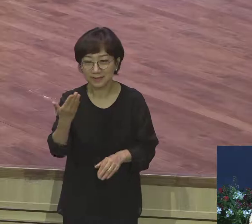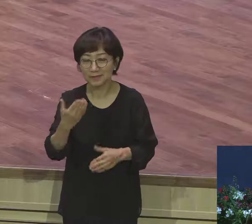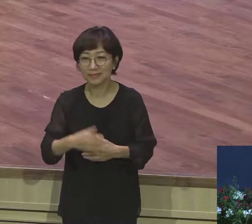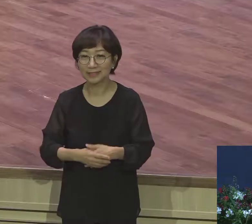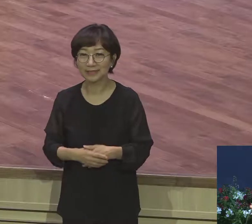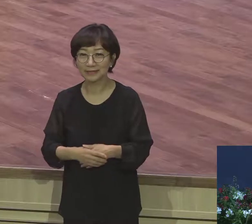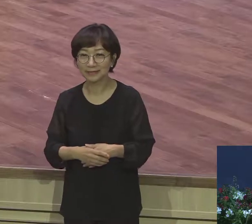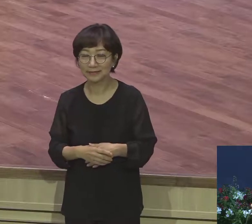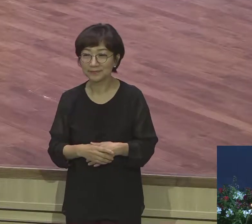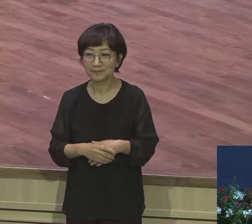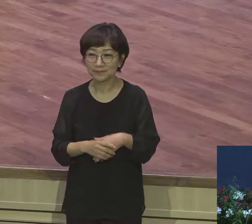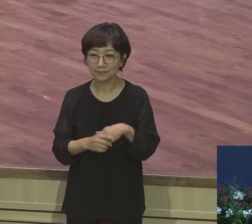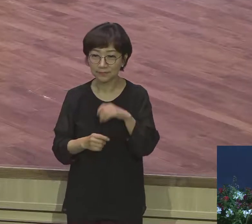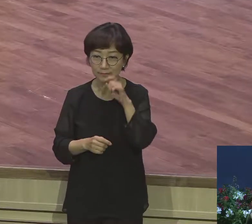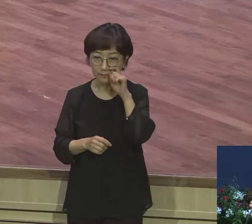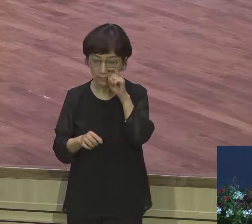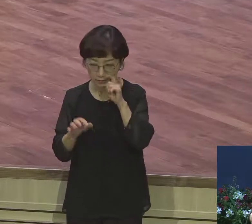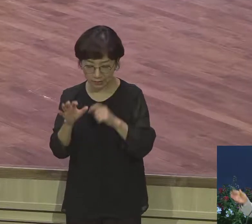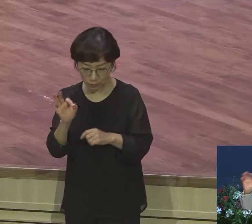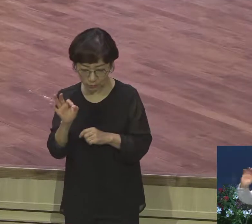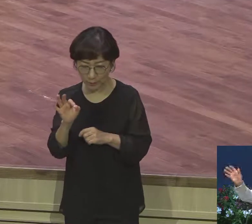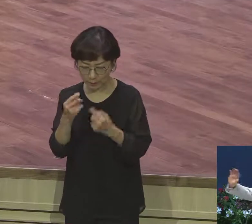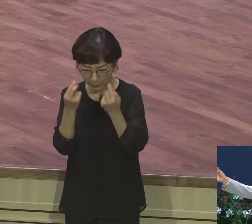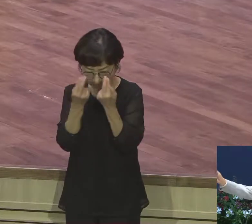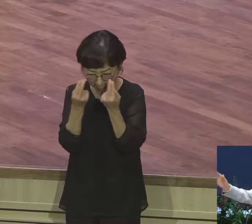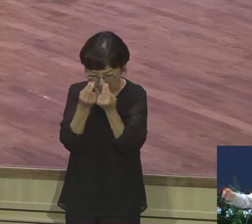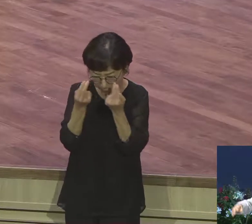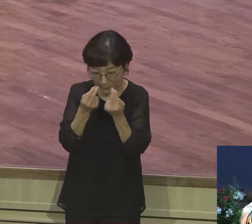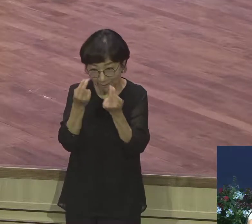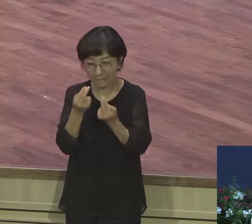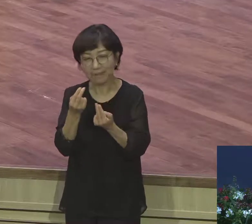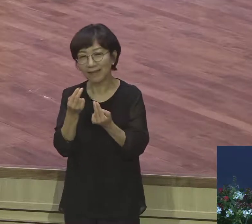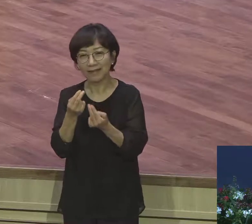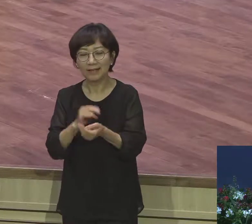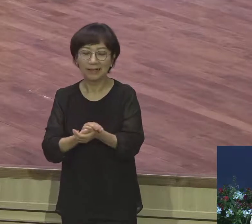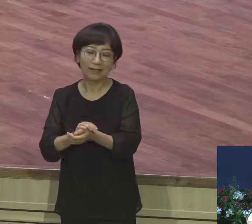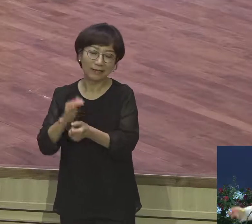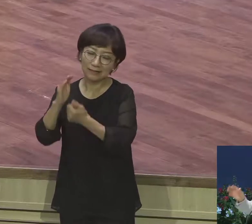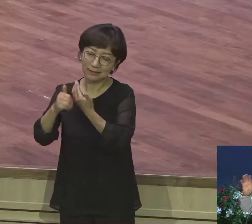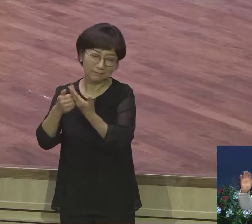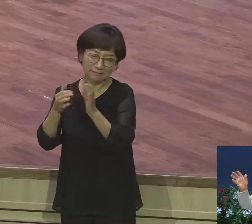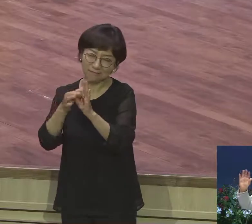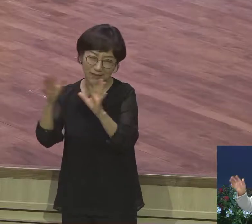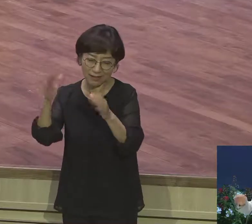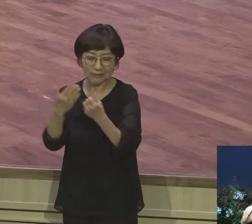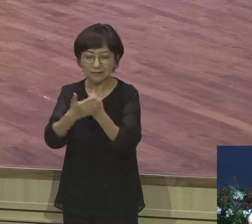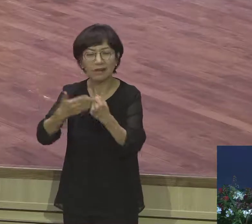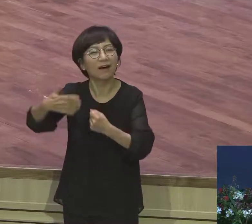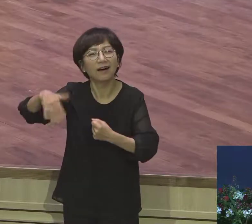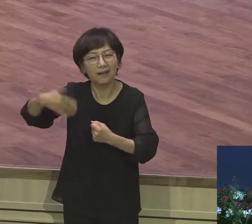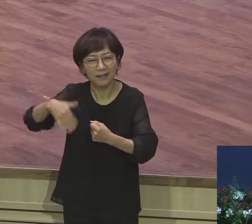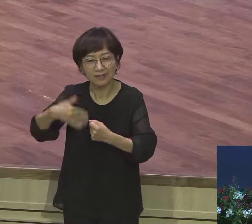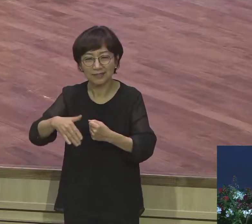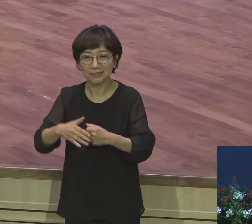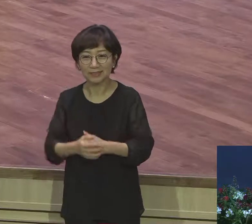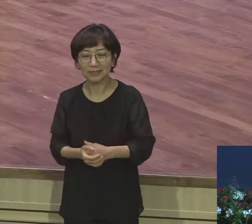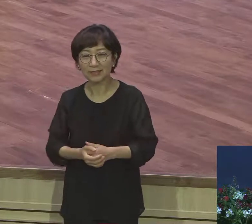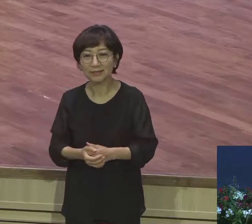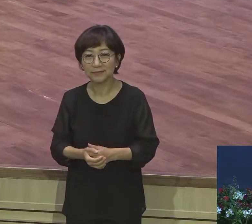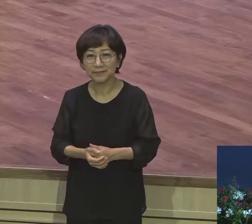그게 막 막 계산인데 그건 한참 버린 거예요 아직까지 은혜 못 받은 사람이에요 아직까지 잡혀있는